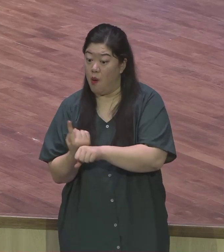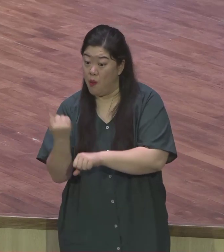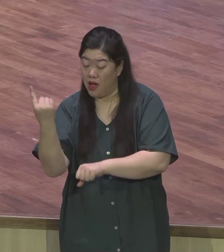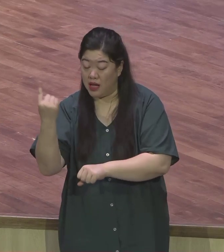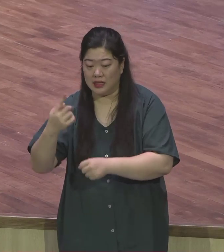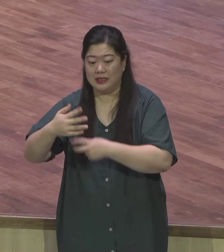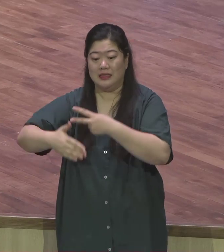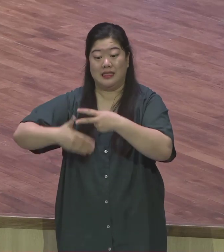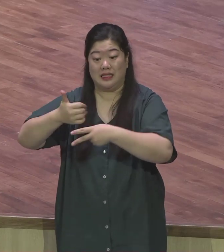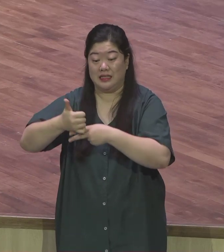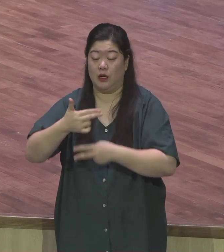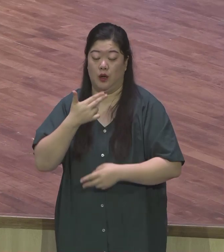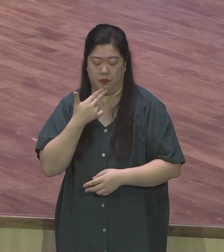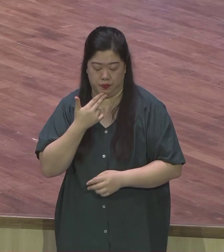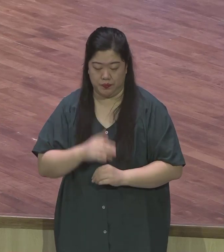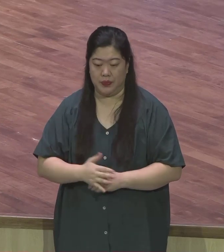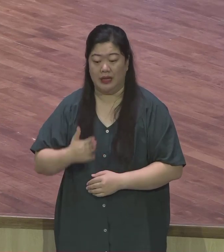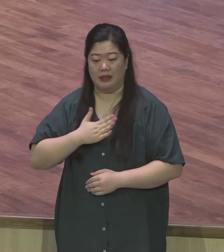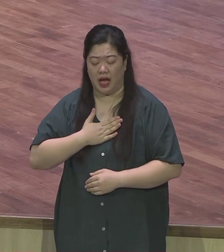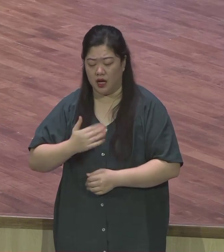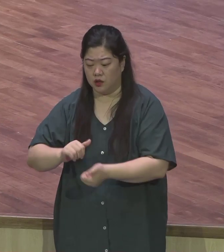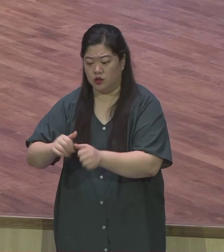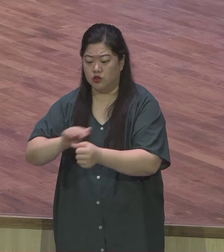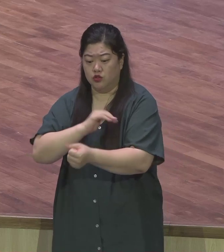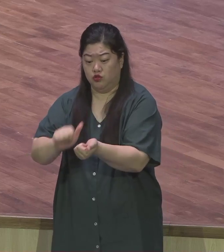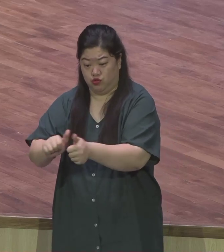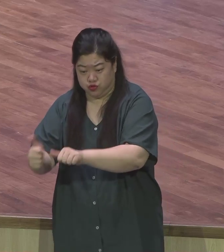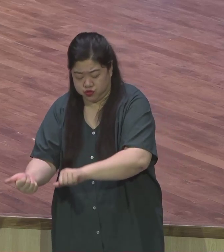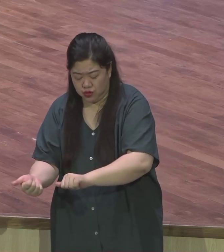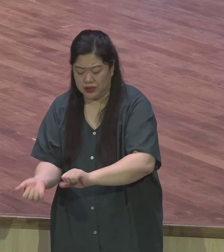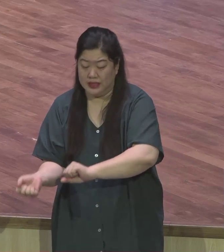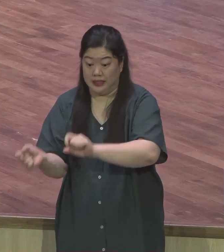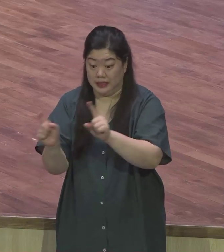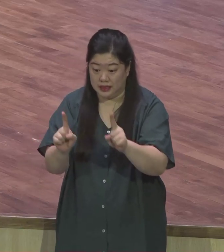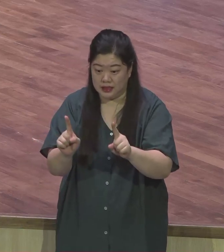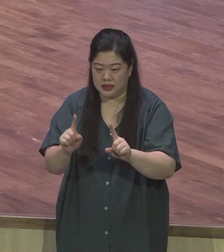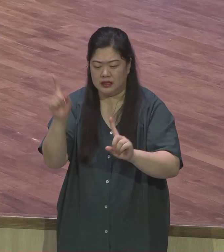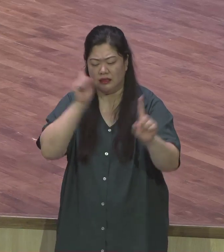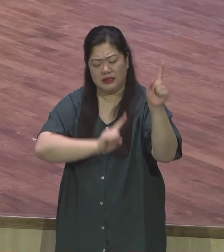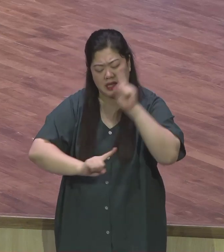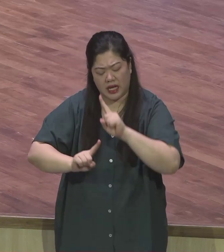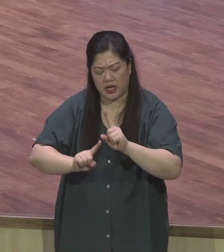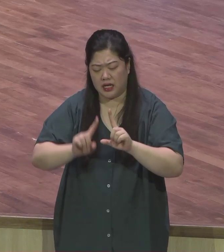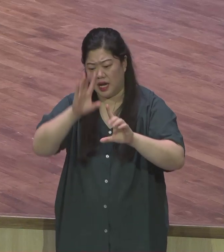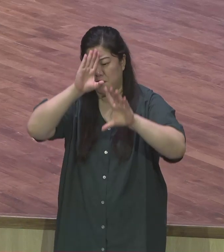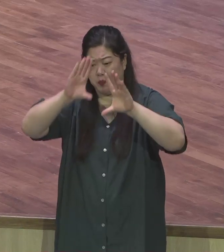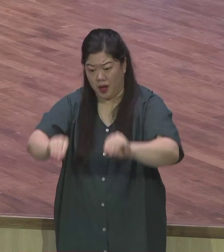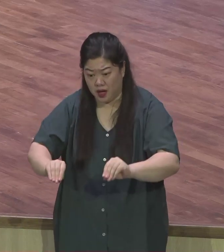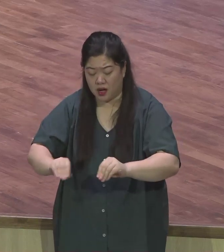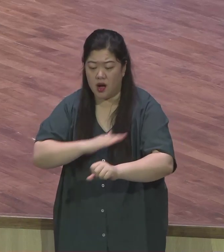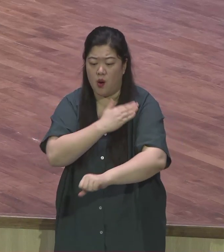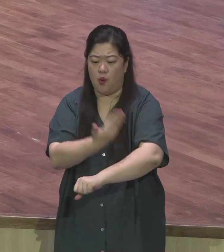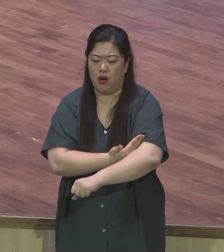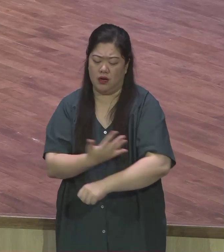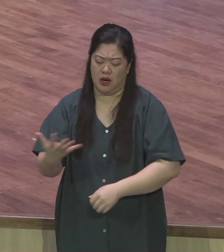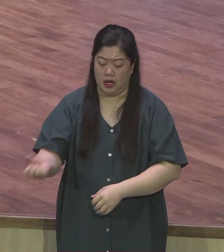나는 죽이기도 하며 살리기도 하며 상하기도 하며 낫기도 하느니 내 손에서 능이 빼앗을 자가 없도다